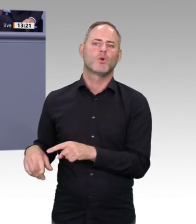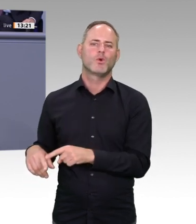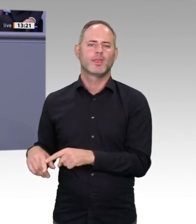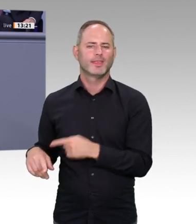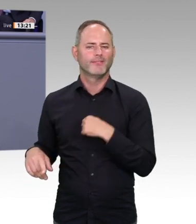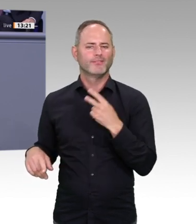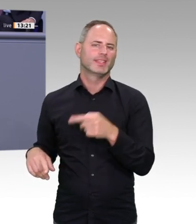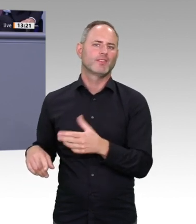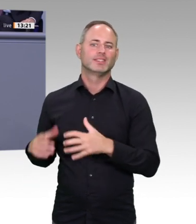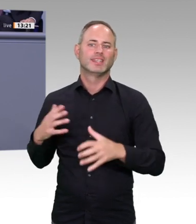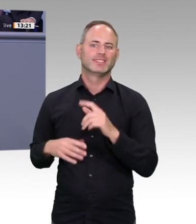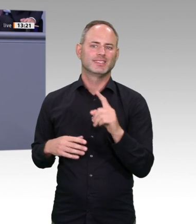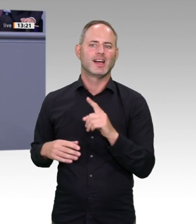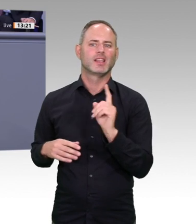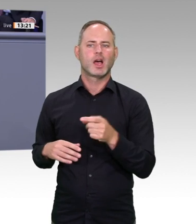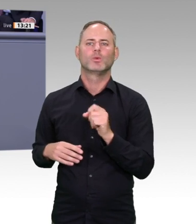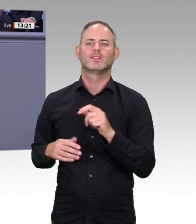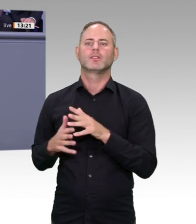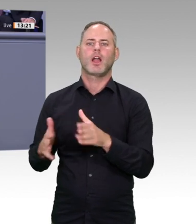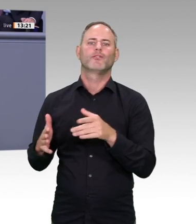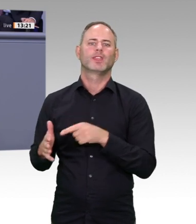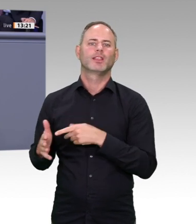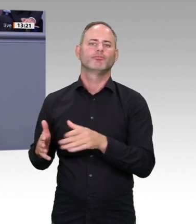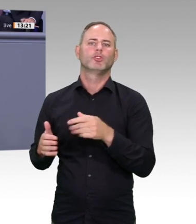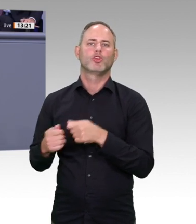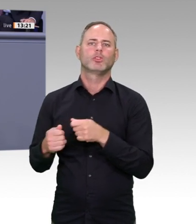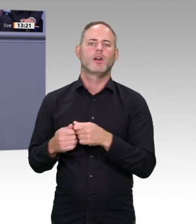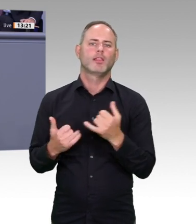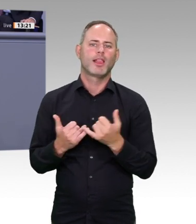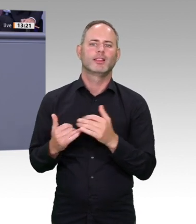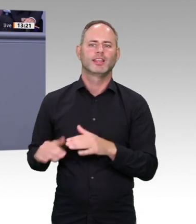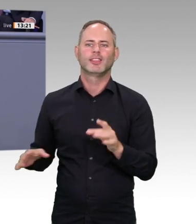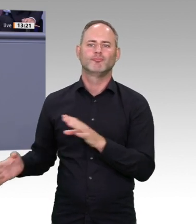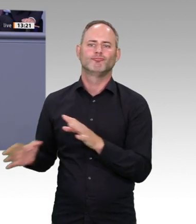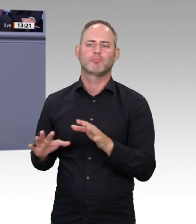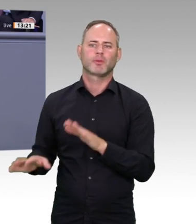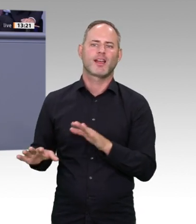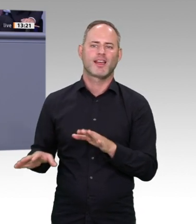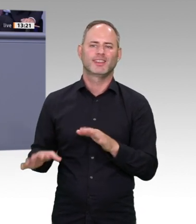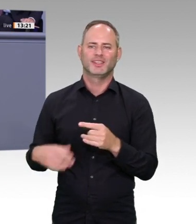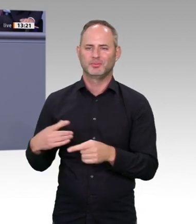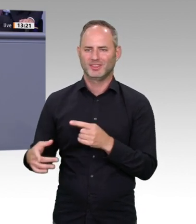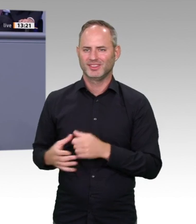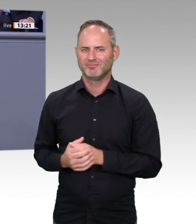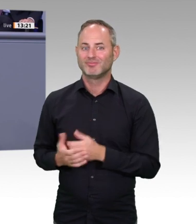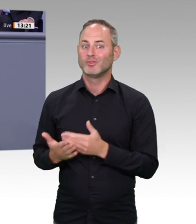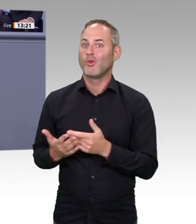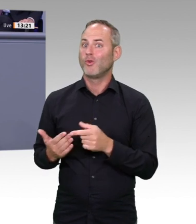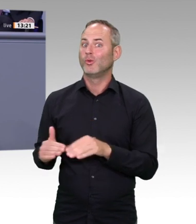einheitliche Sicht darauf, auch von Bundesseite. Und ich bin zuversichtlich, dass wir hier die richtigen Weichen stellen können. Der Bund hat in